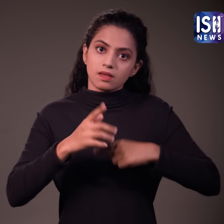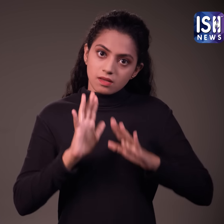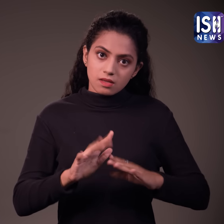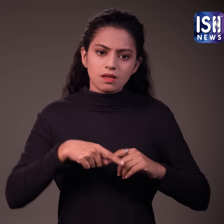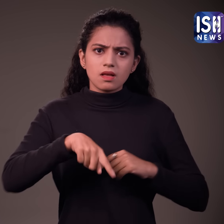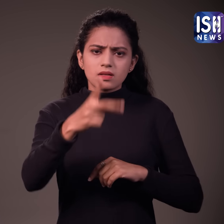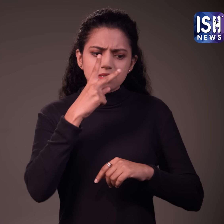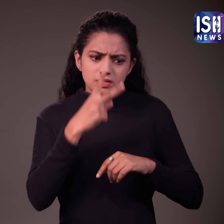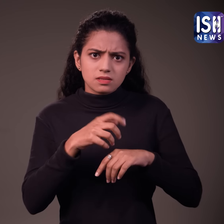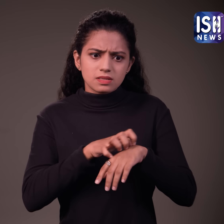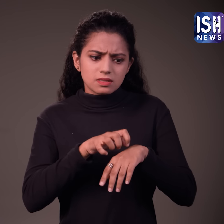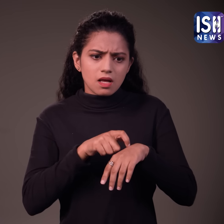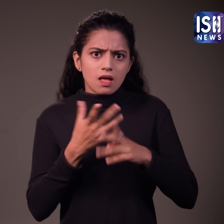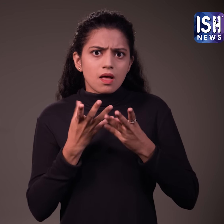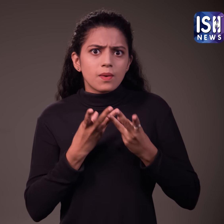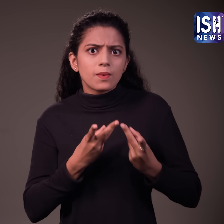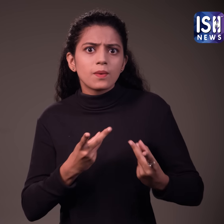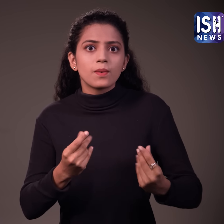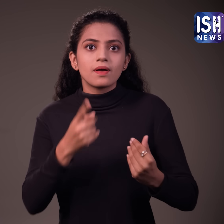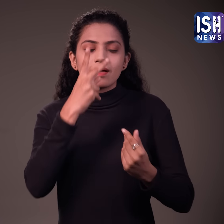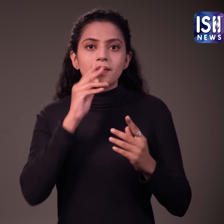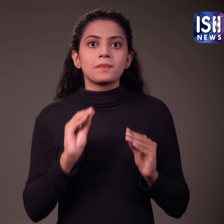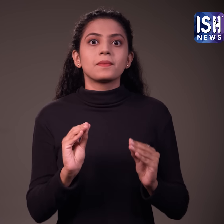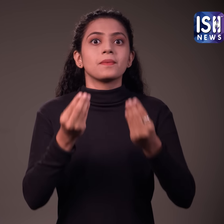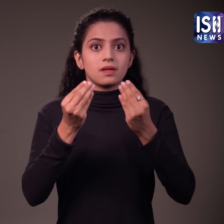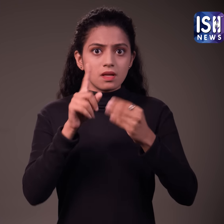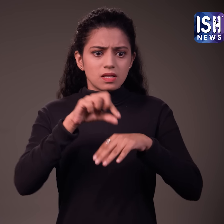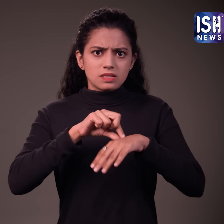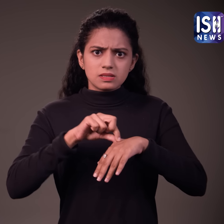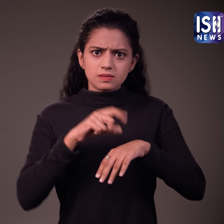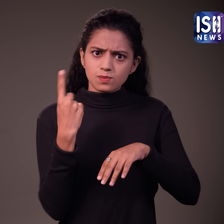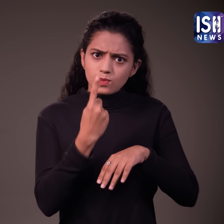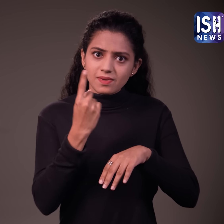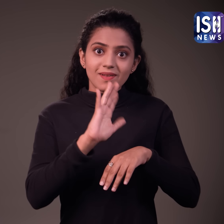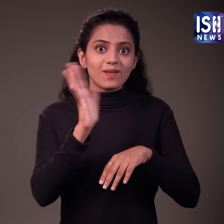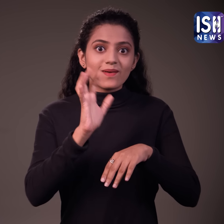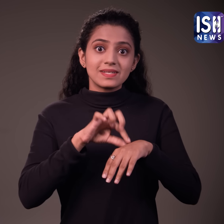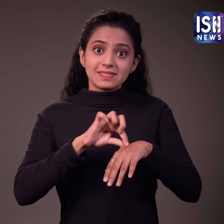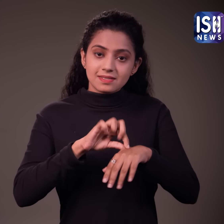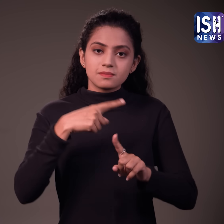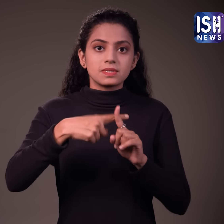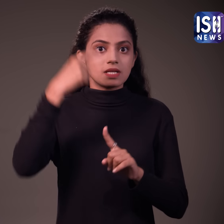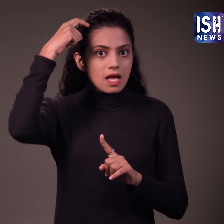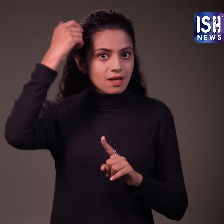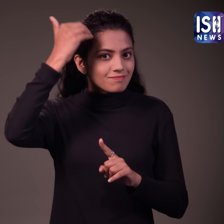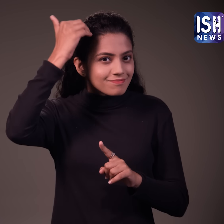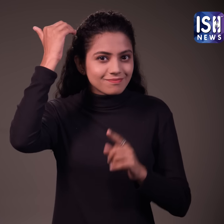ऐसा रोजाना करें और आप देखेंगे कि राशिस दूर हो जाएंगे ये त्वचा और खोपड़ी दोनों के लिए एक सुरक्षत